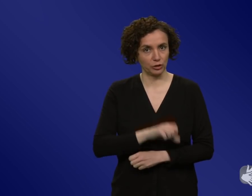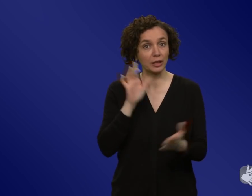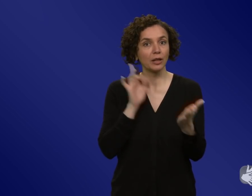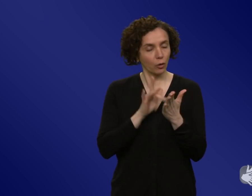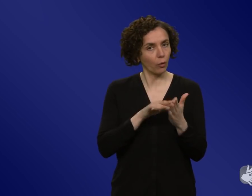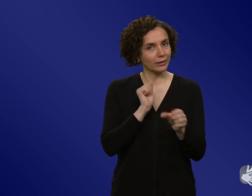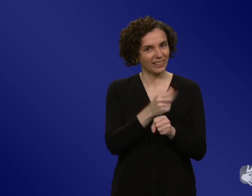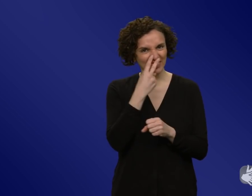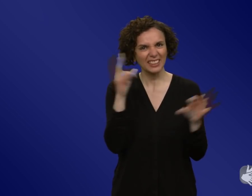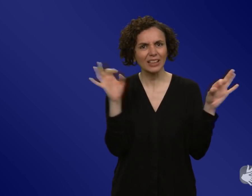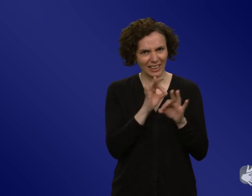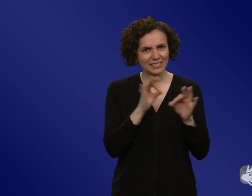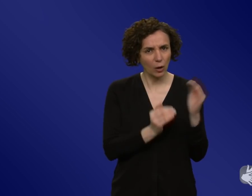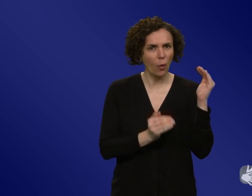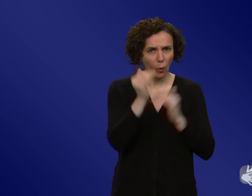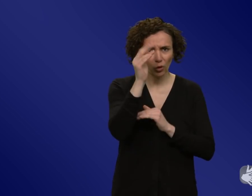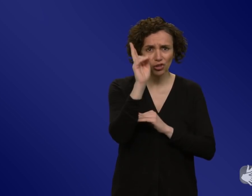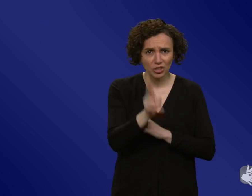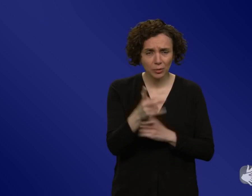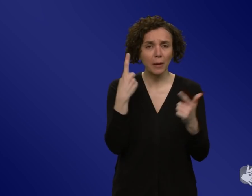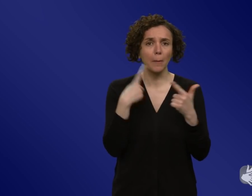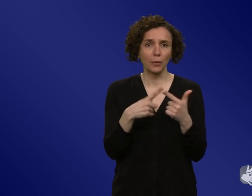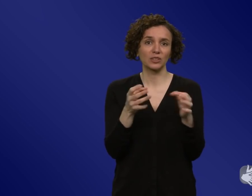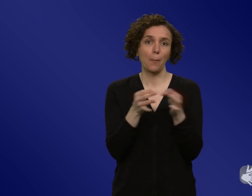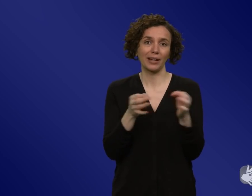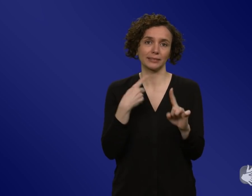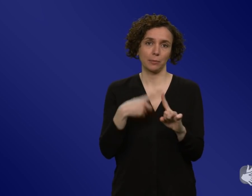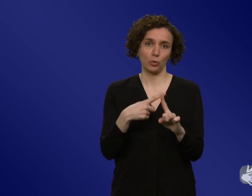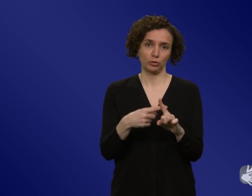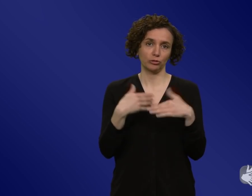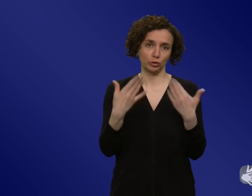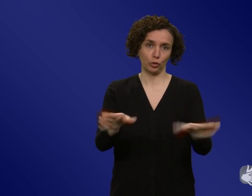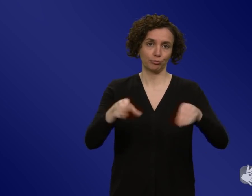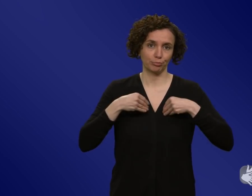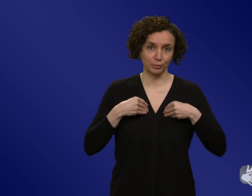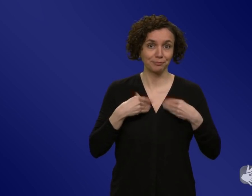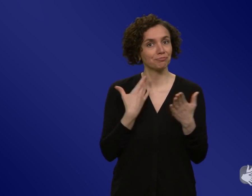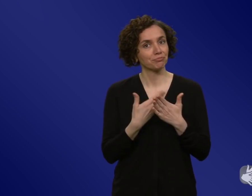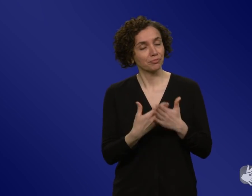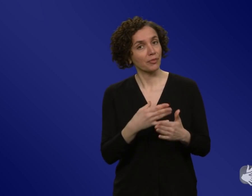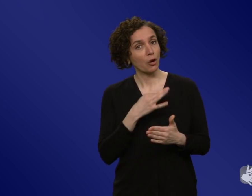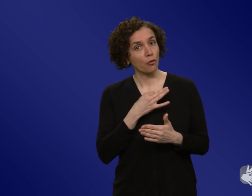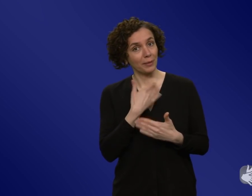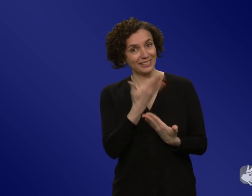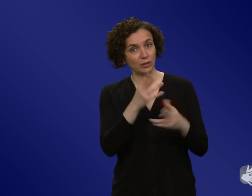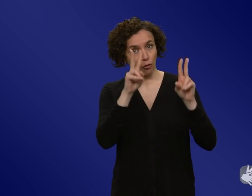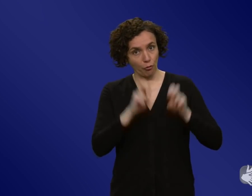ein, dass diese Maßnahmen ergriffen werden sollen und das fand ich eigentlich einen sehr guten Ansatz, um nochmal zu zeigen,